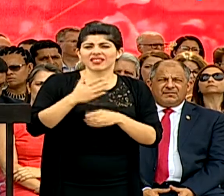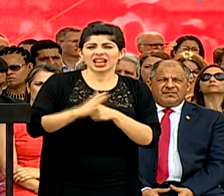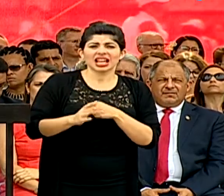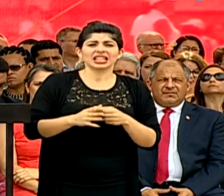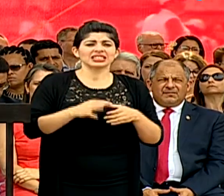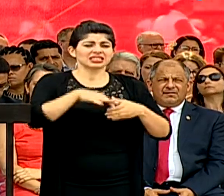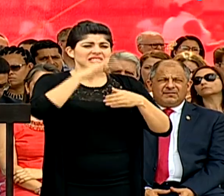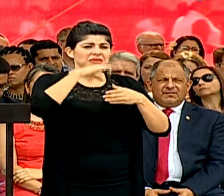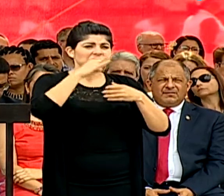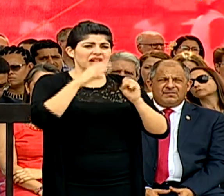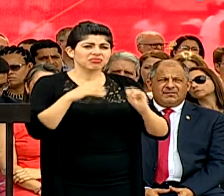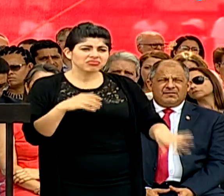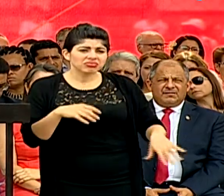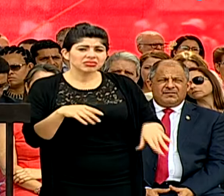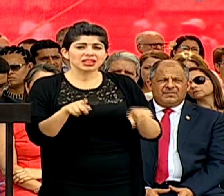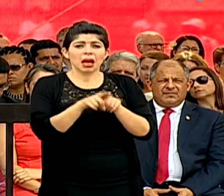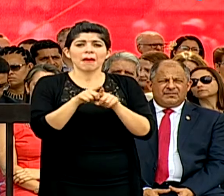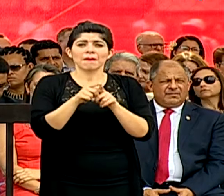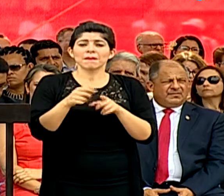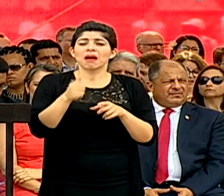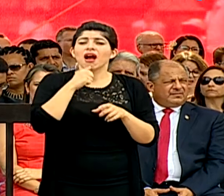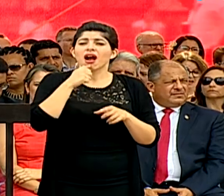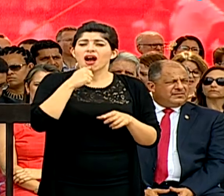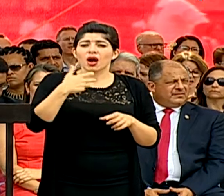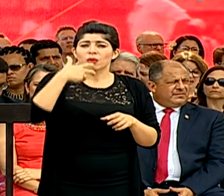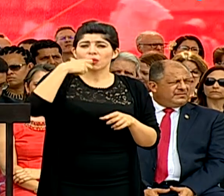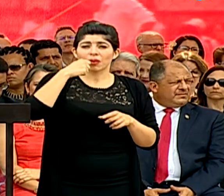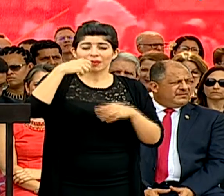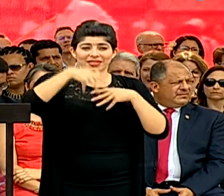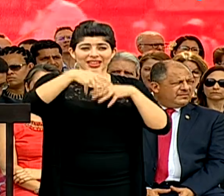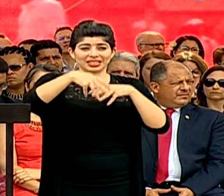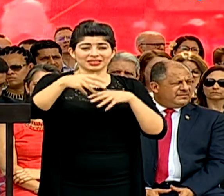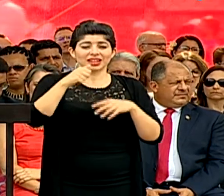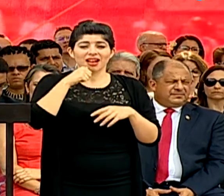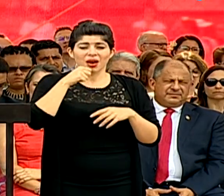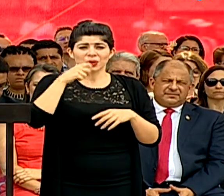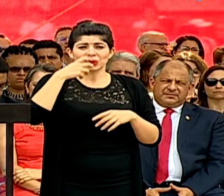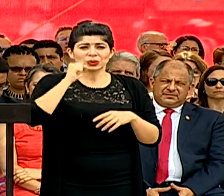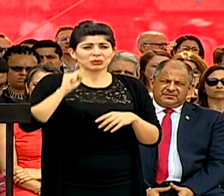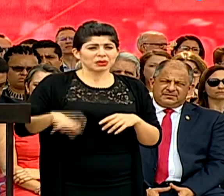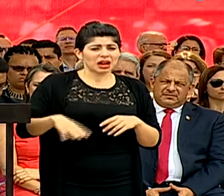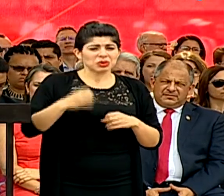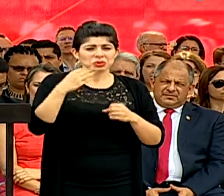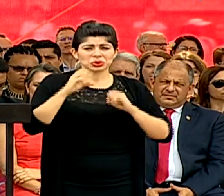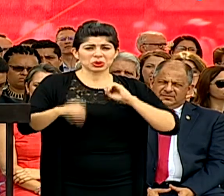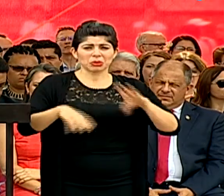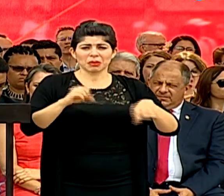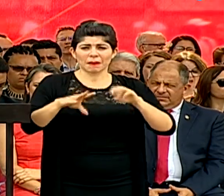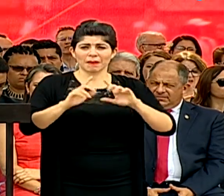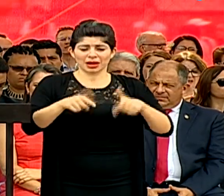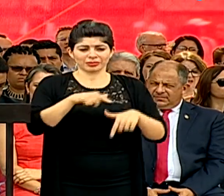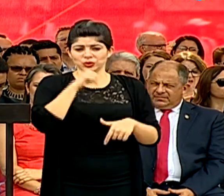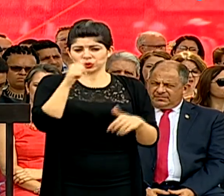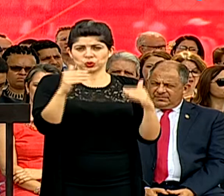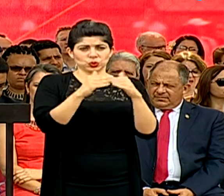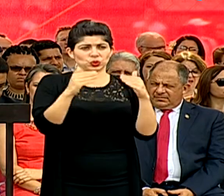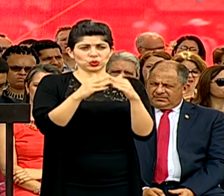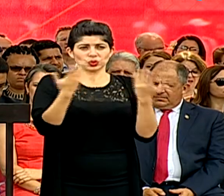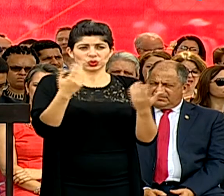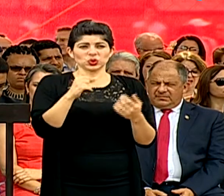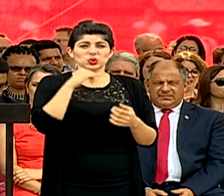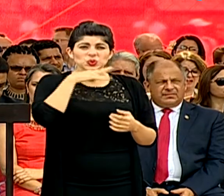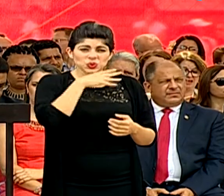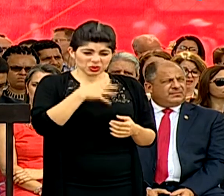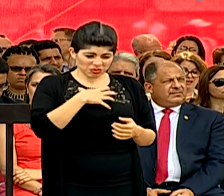bolsas de frituras y bolsa de agua que toman los chicos que desfilan y demás desperdicios. Esto no es justo. Ensuciamos nuestros